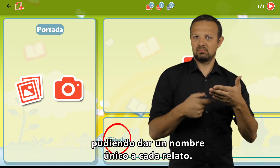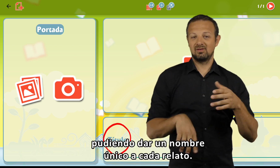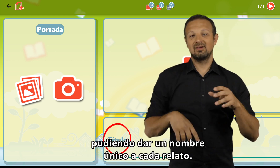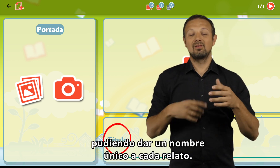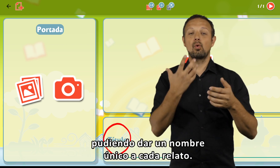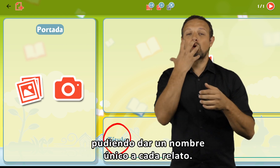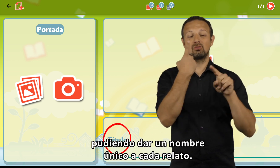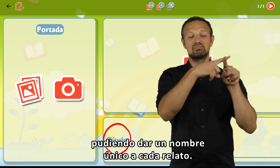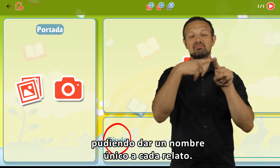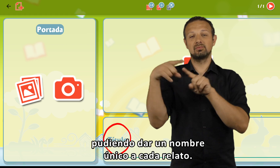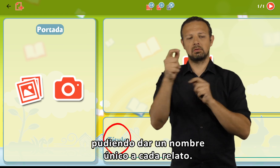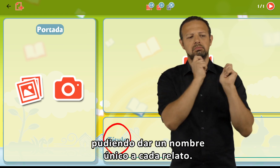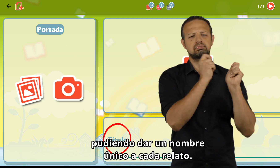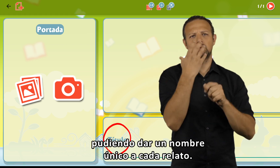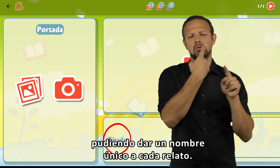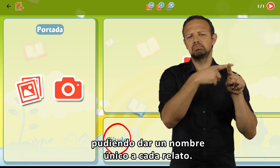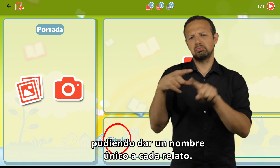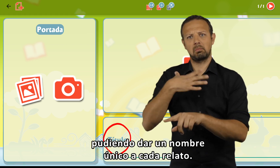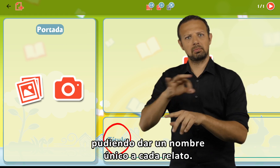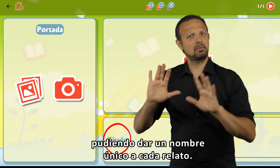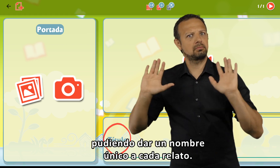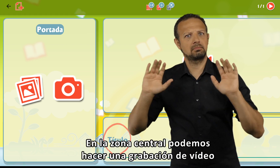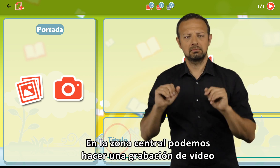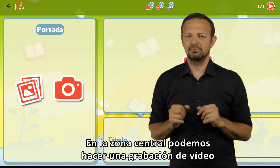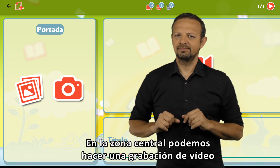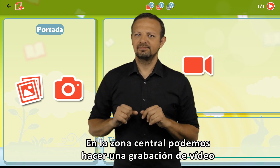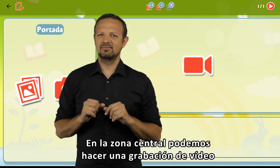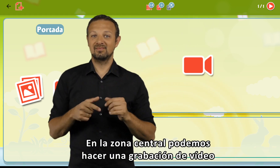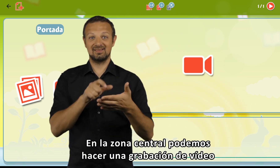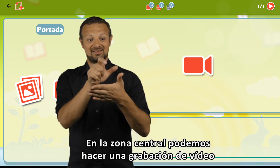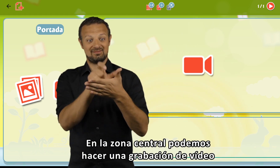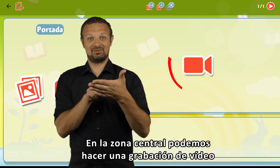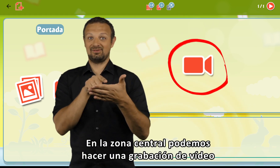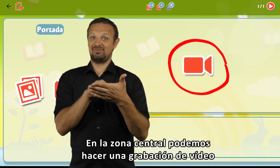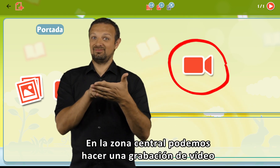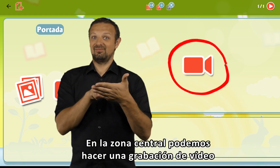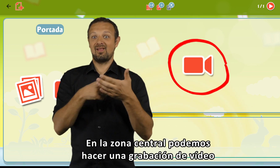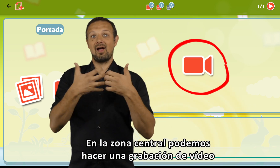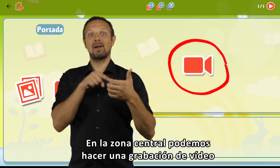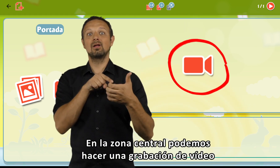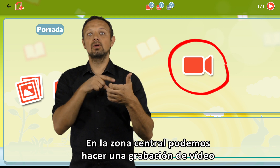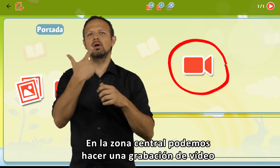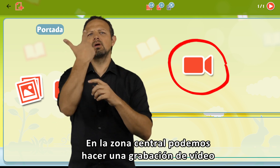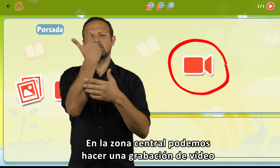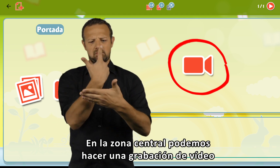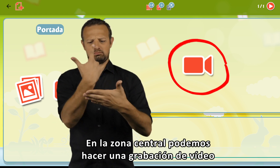pudiendo dar un nombre único a cada relato. En la zona central, podemos hacer una grabación de vídeo,